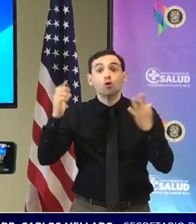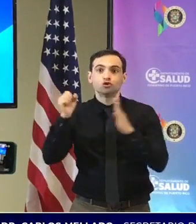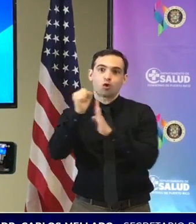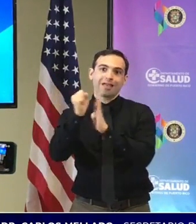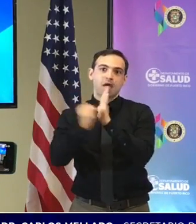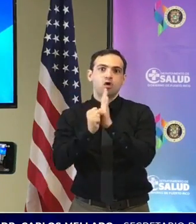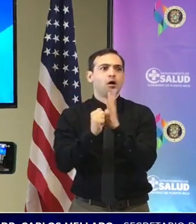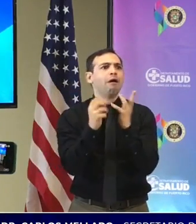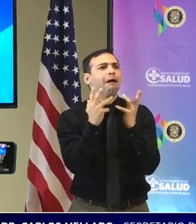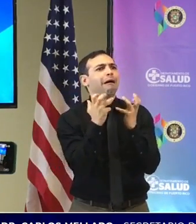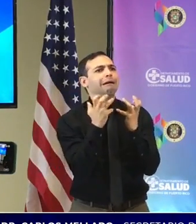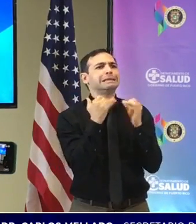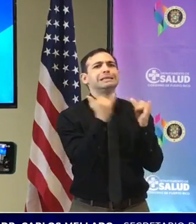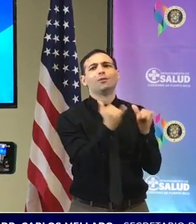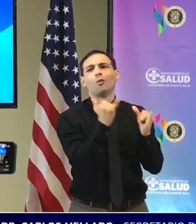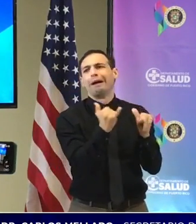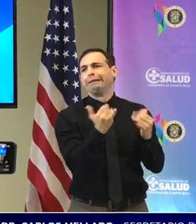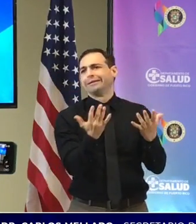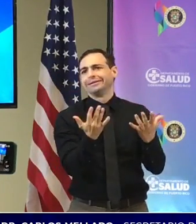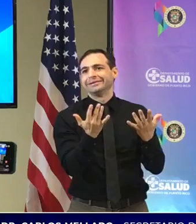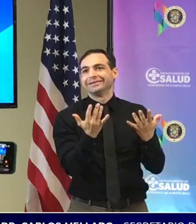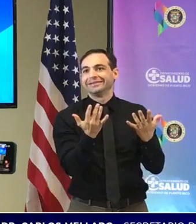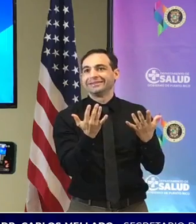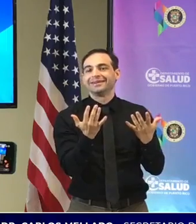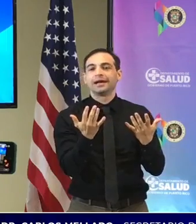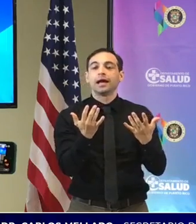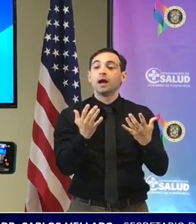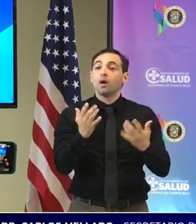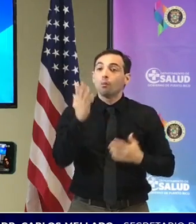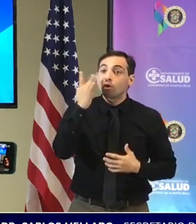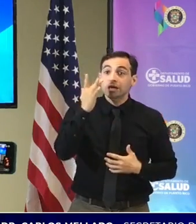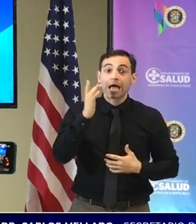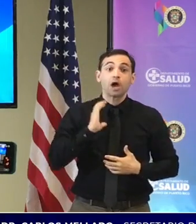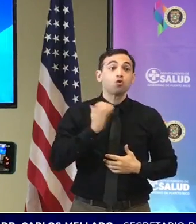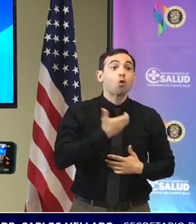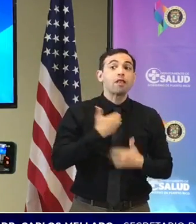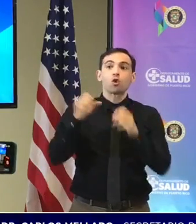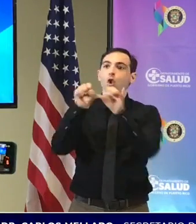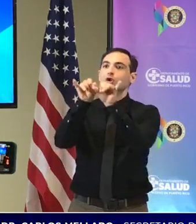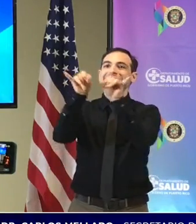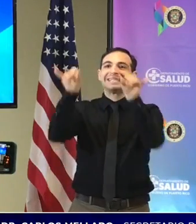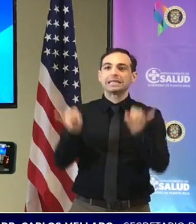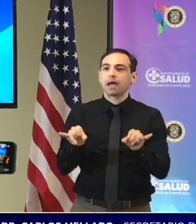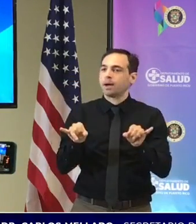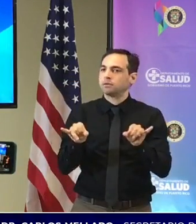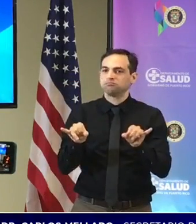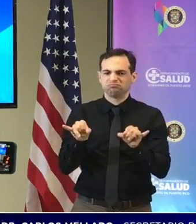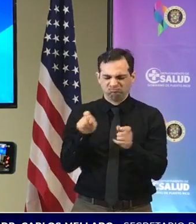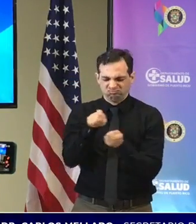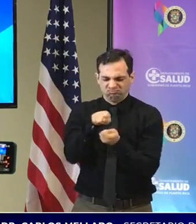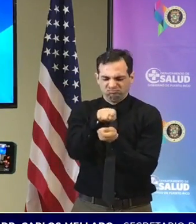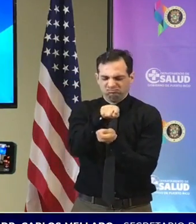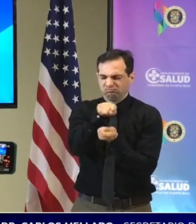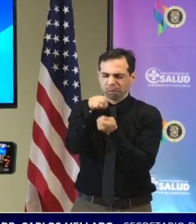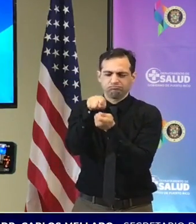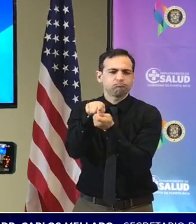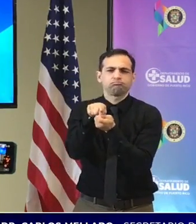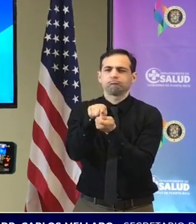sistema hasta ahora ha sido bien preciso así que eso